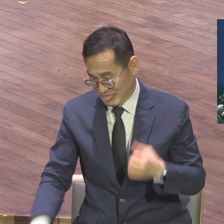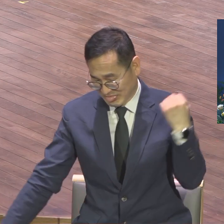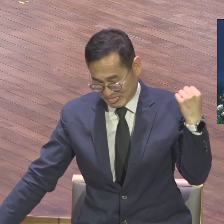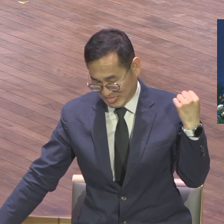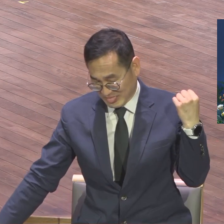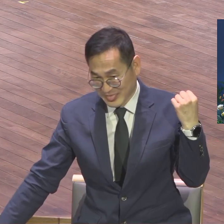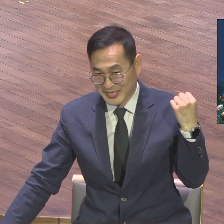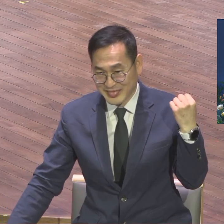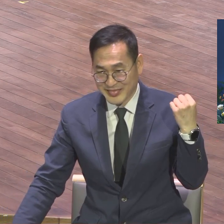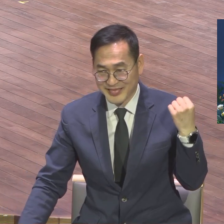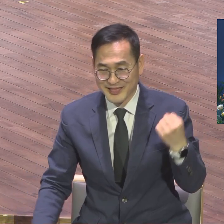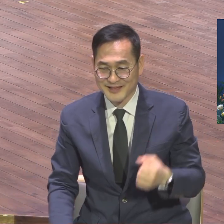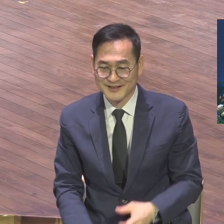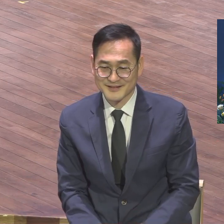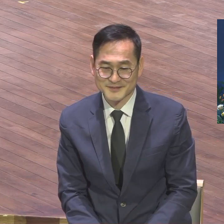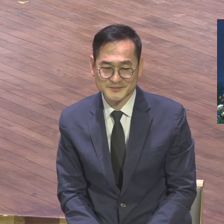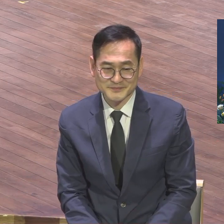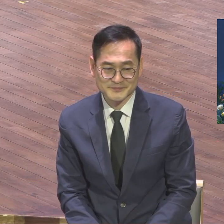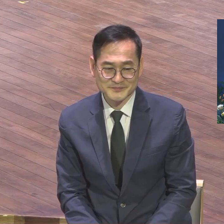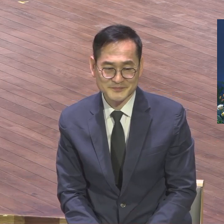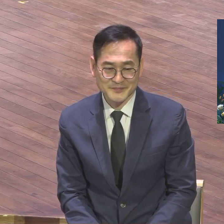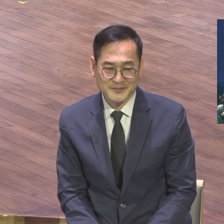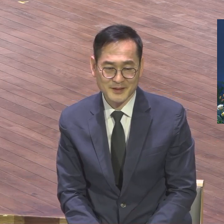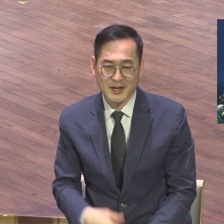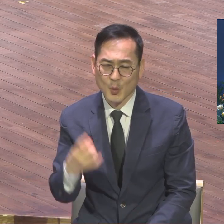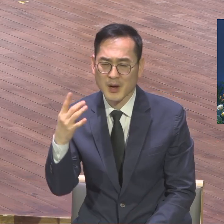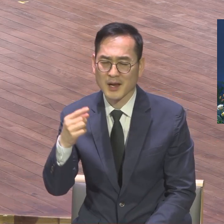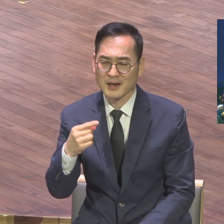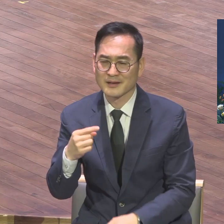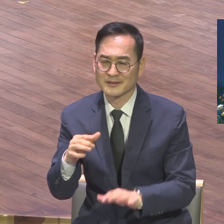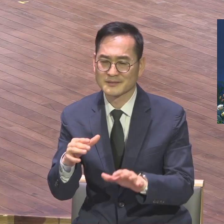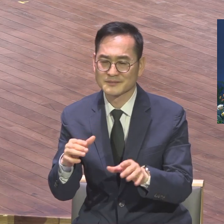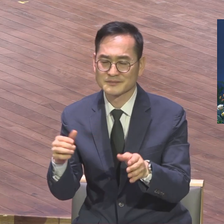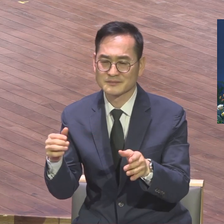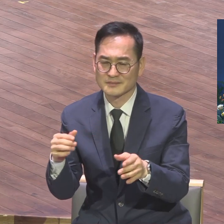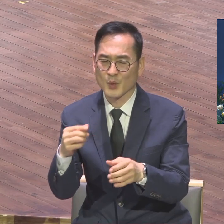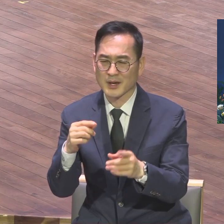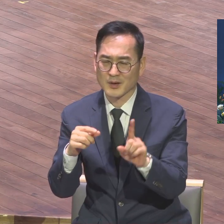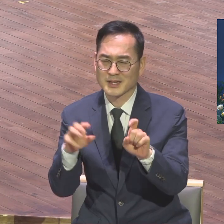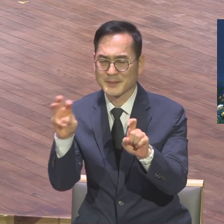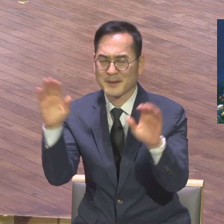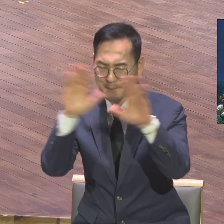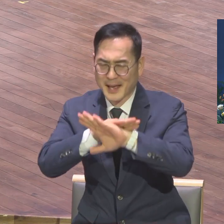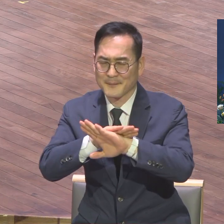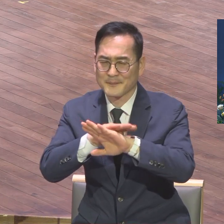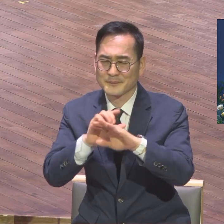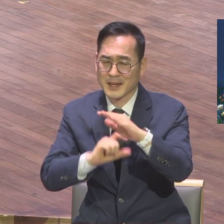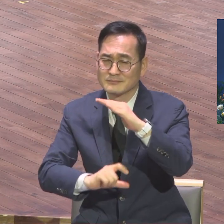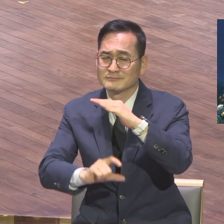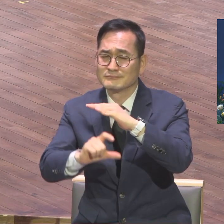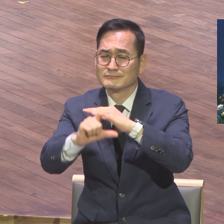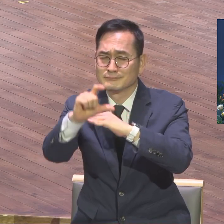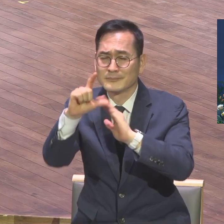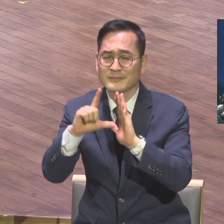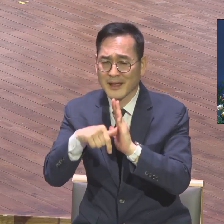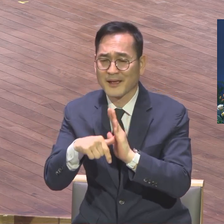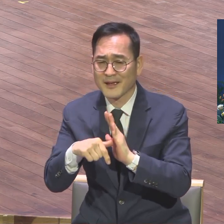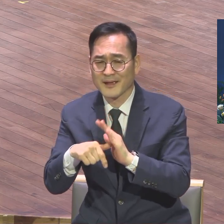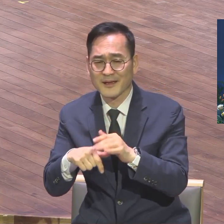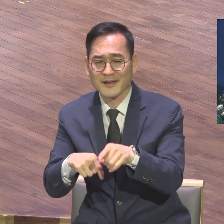새해 분위기가 나는데 이게 우리 예우가 전통인데 그런데 오늘은 주일이 돼 가지고 주일 날이